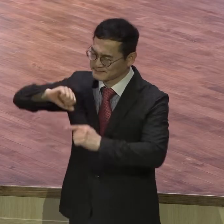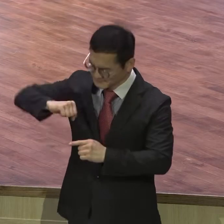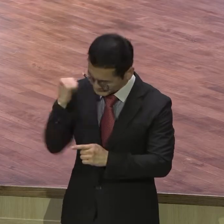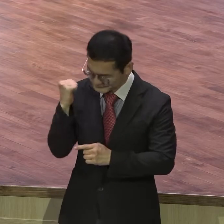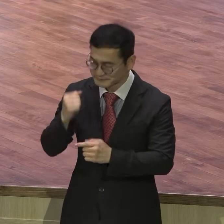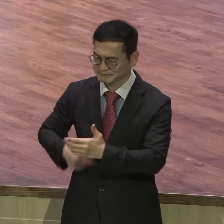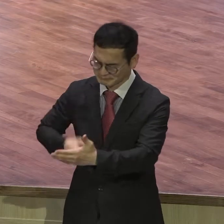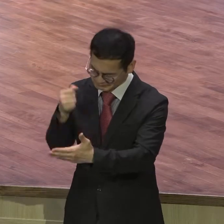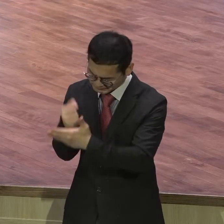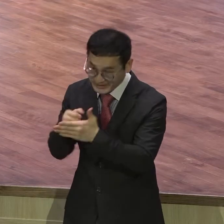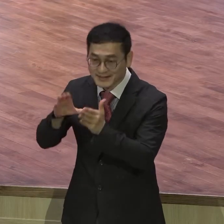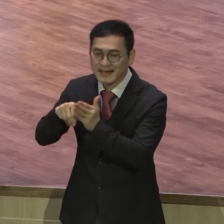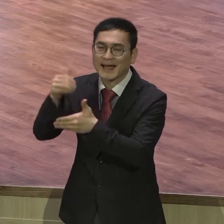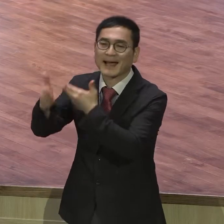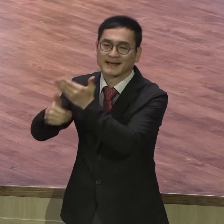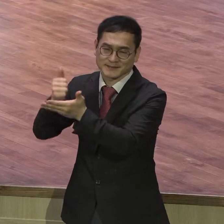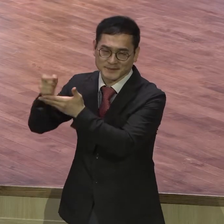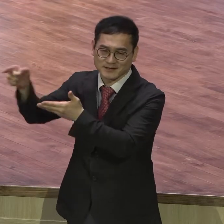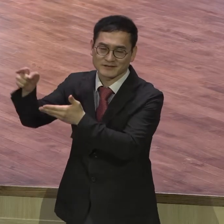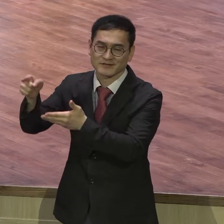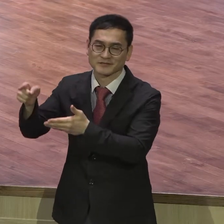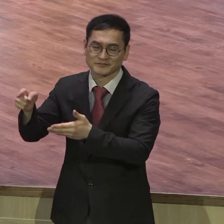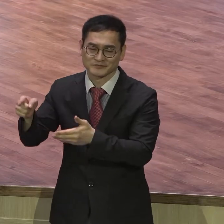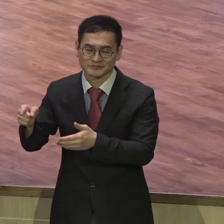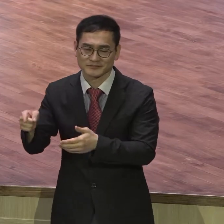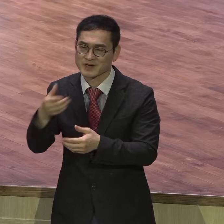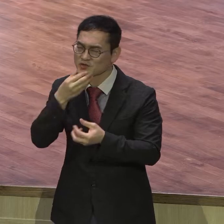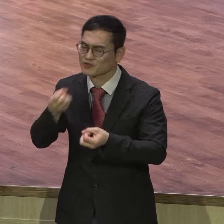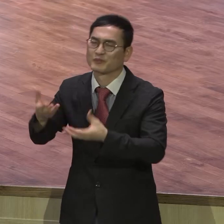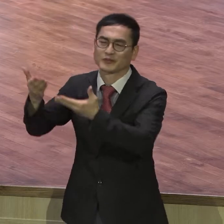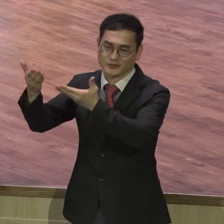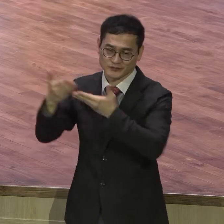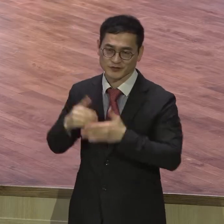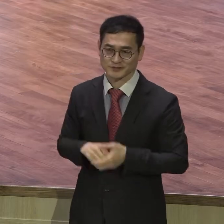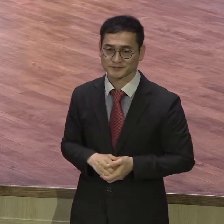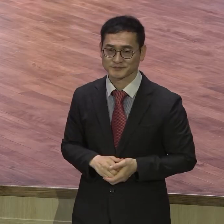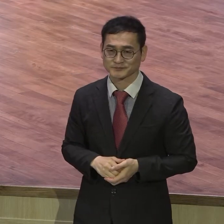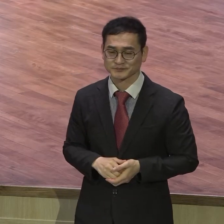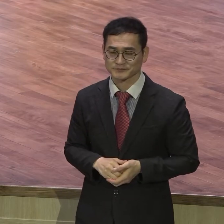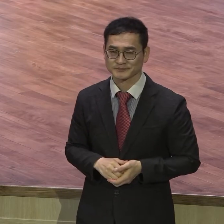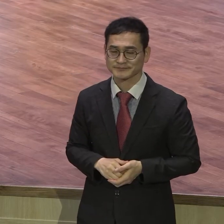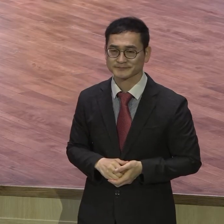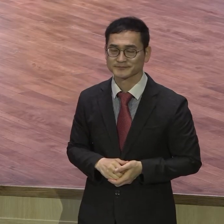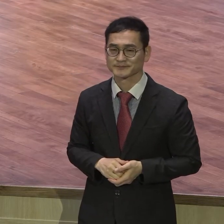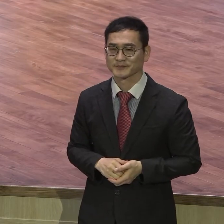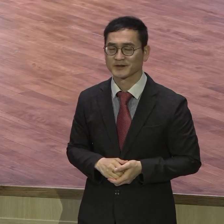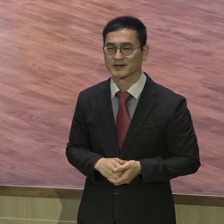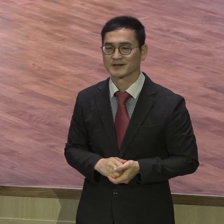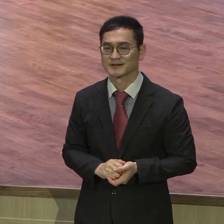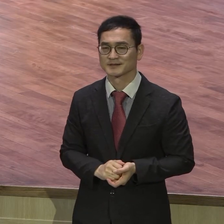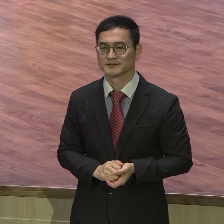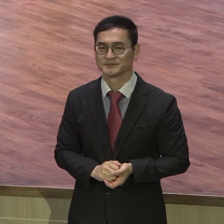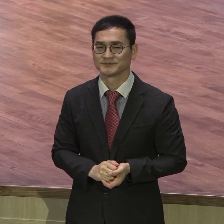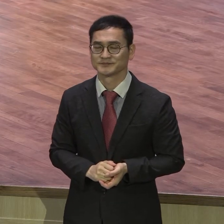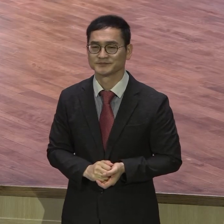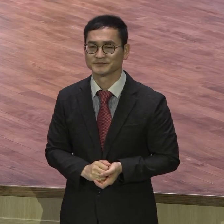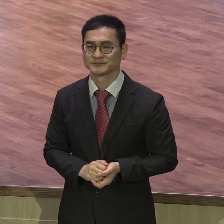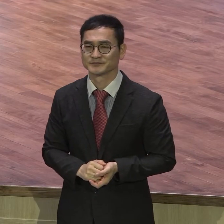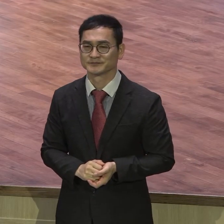이런저런 합리화를 가지고 여러분을 살면 평생 응답을 못 받아요. 하나님께서 인간을 처음 창조했을 때